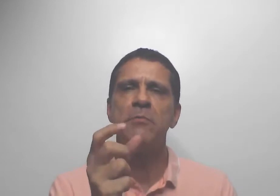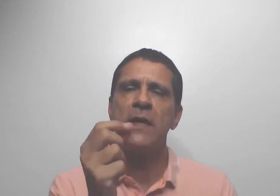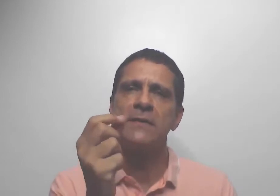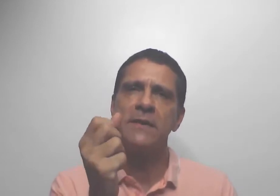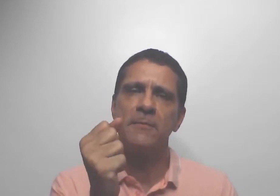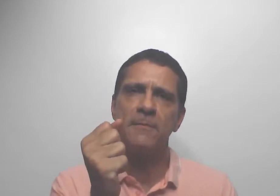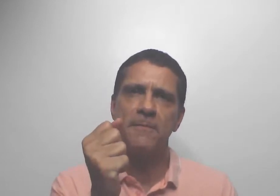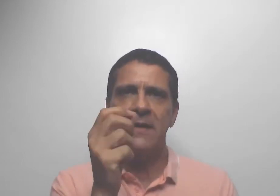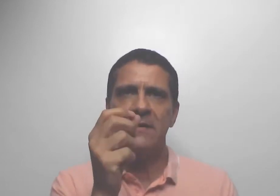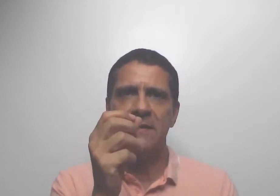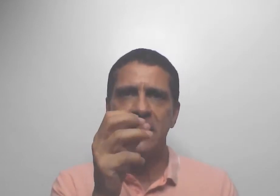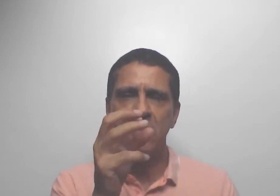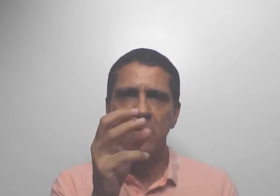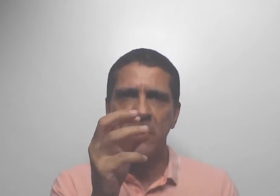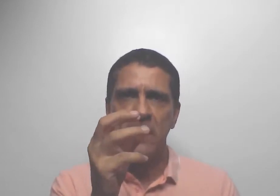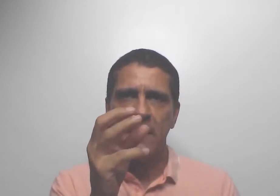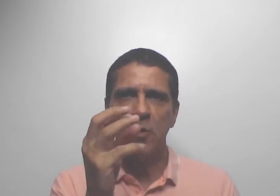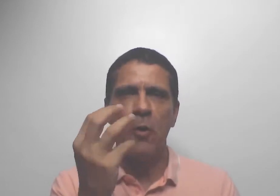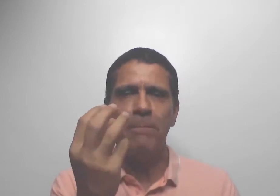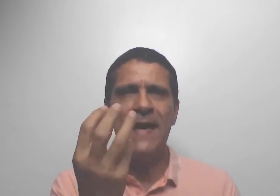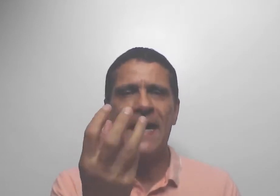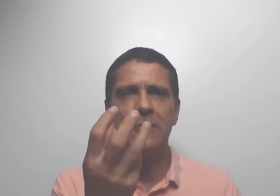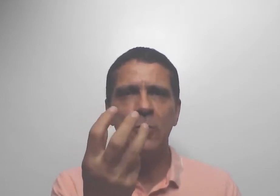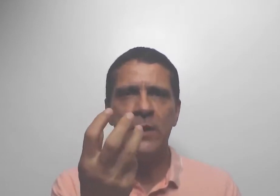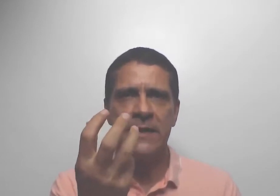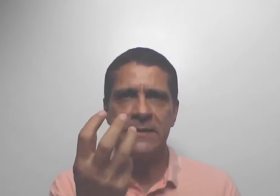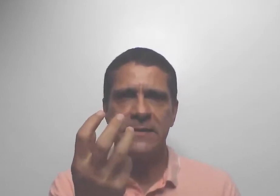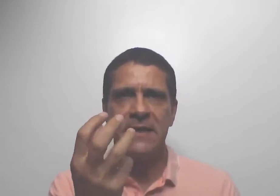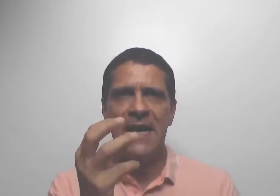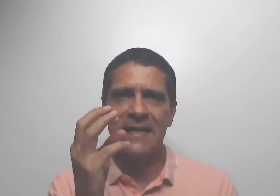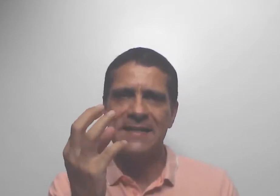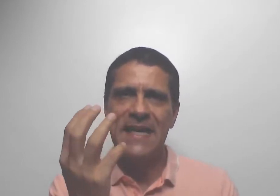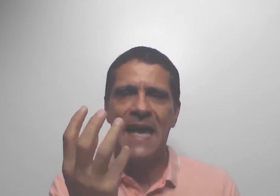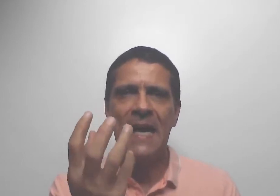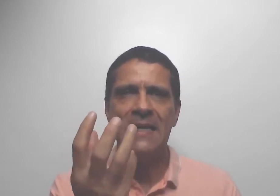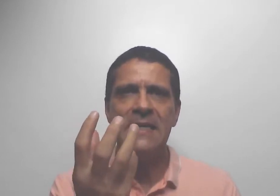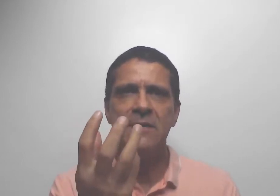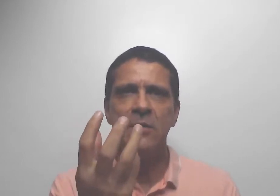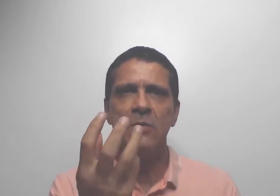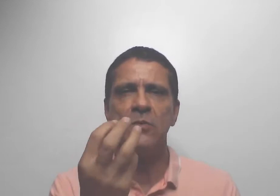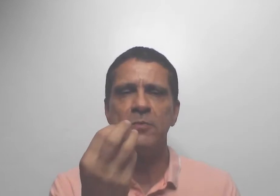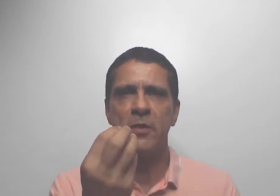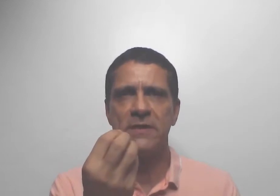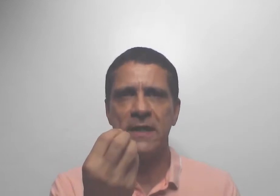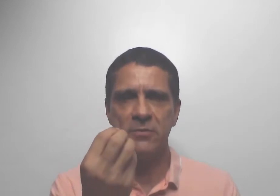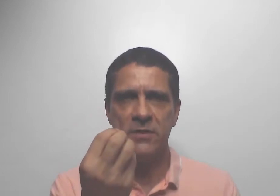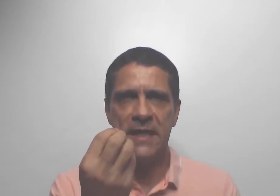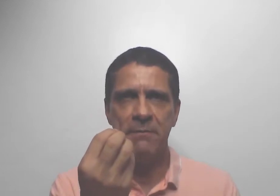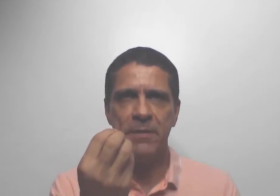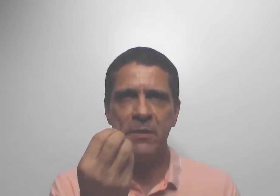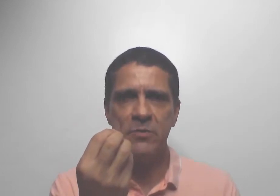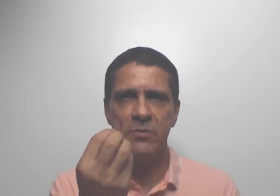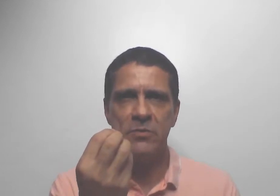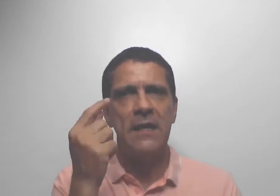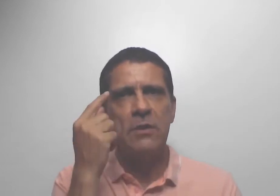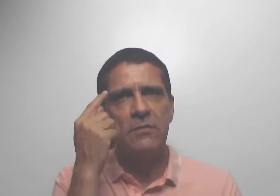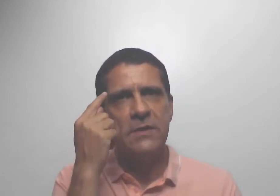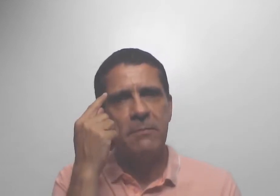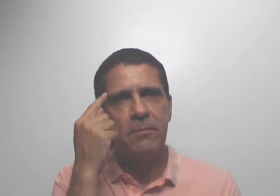manipulação. Elas são as operadoras, aquelas que realizam os processos terapêuticos. Aquilo que você